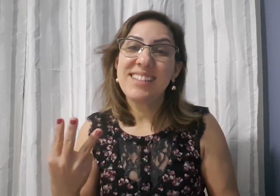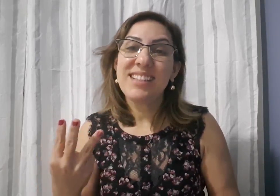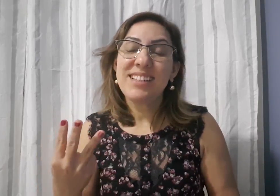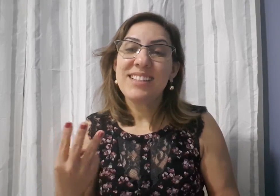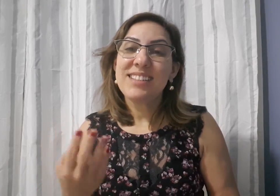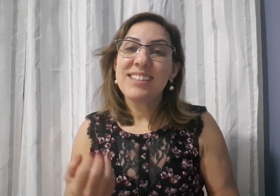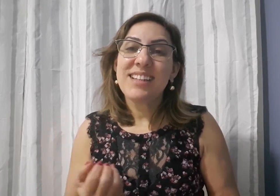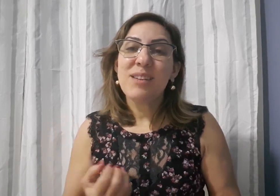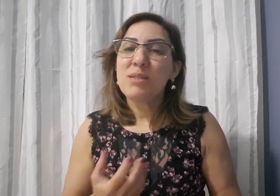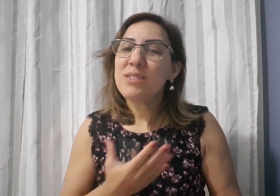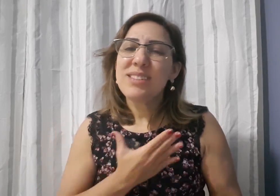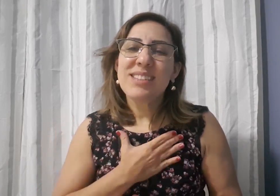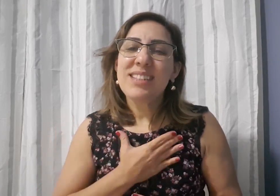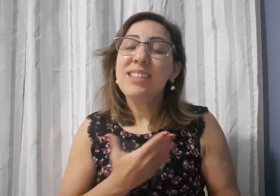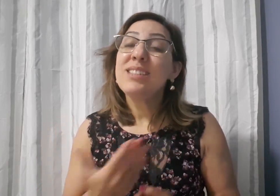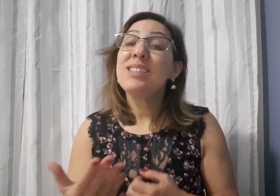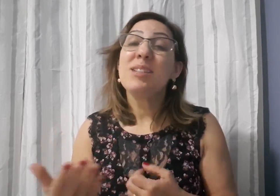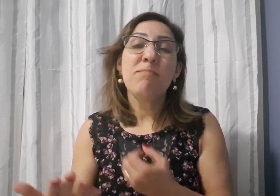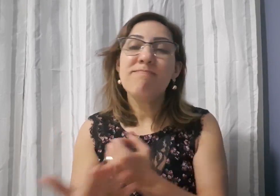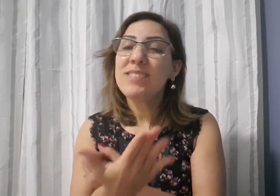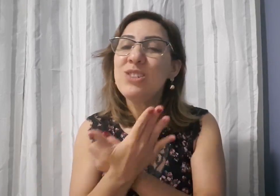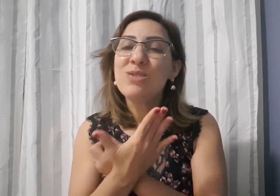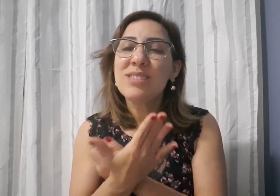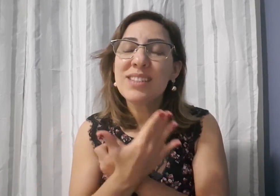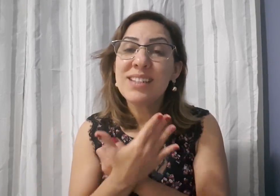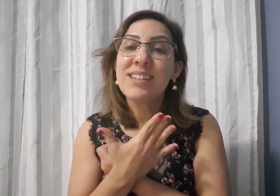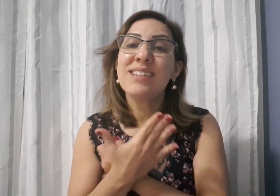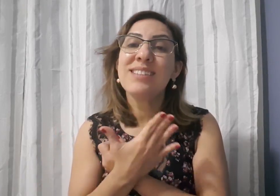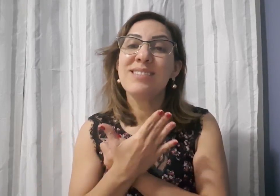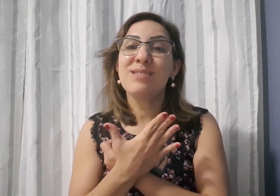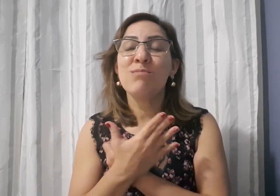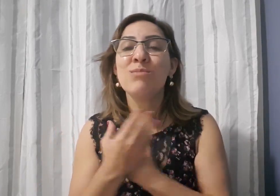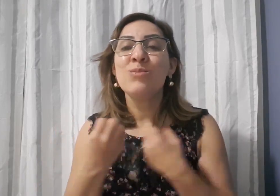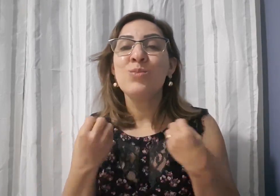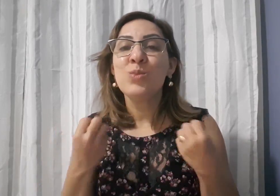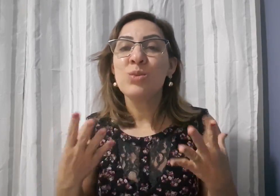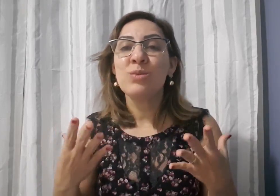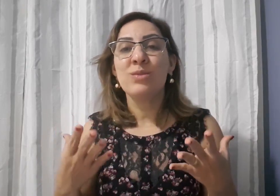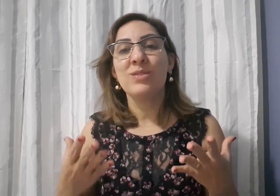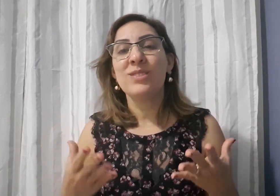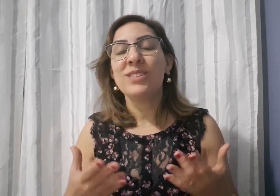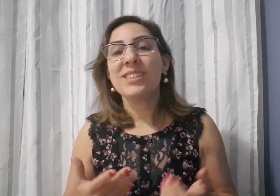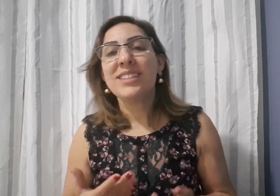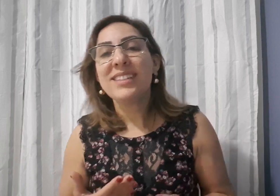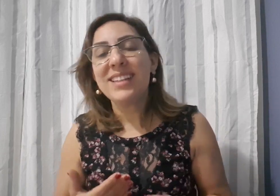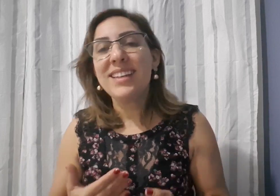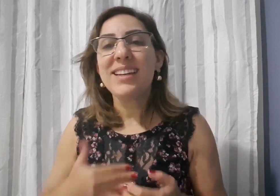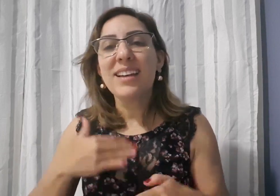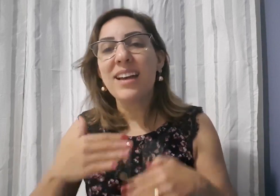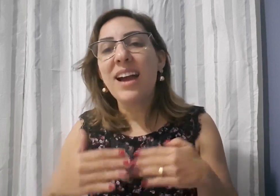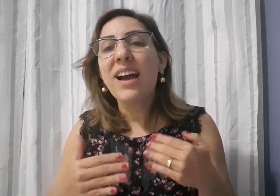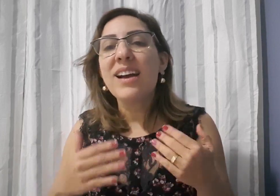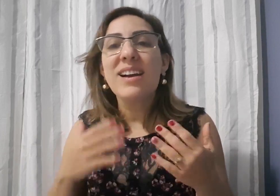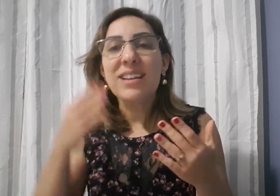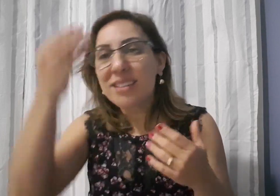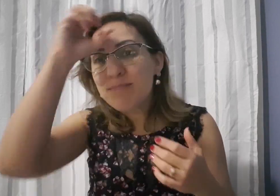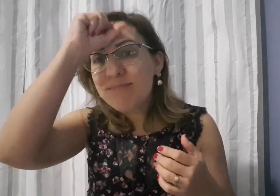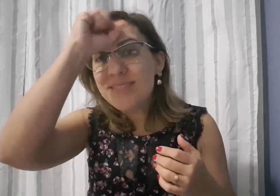Muito obrigada Muito obrigada mesmo Pelo apoio Por me ajudar a seguir o passo a passo